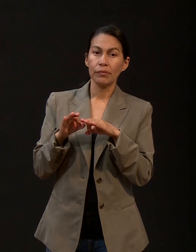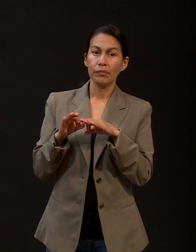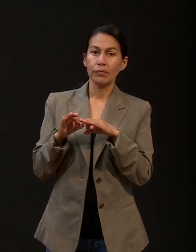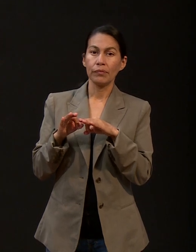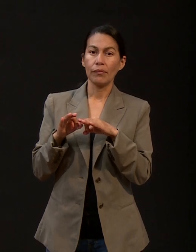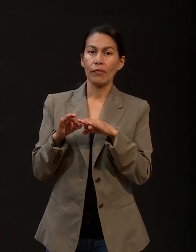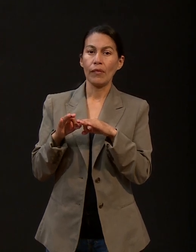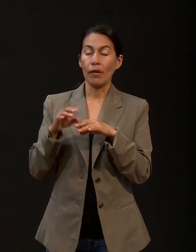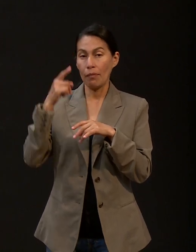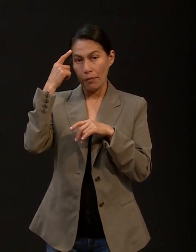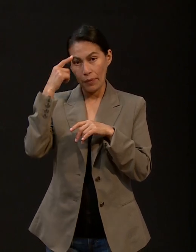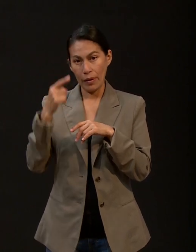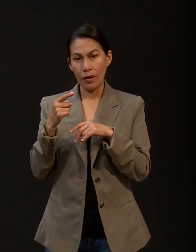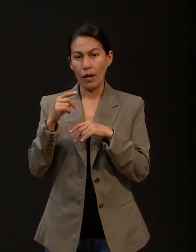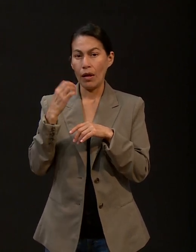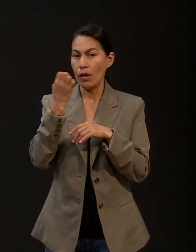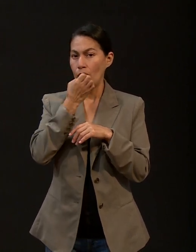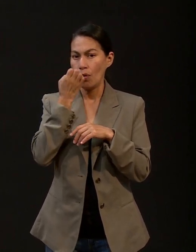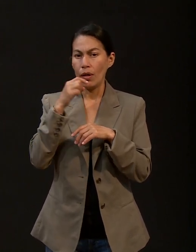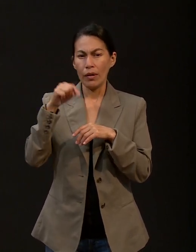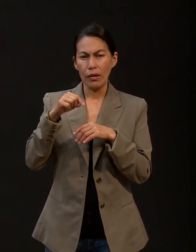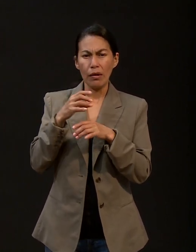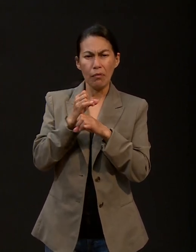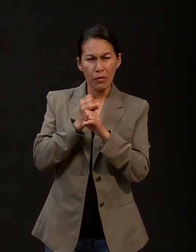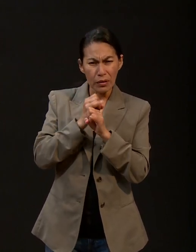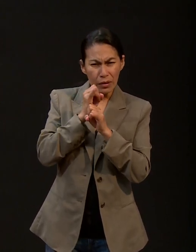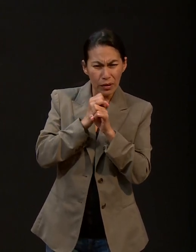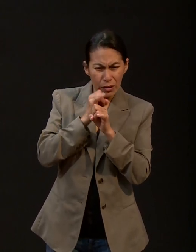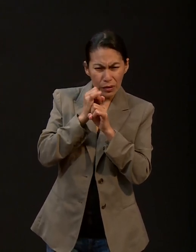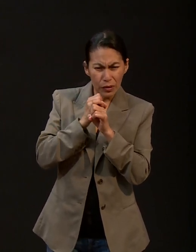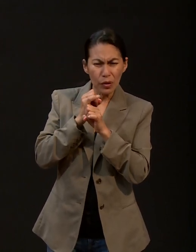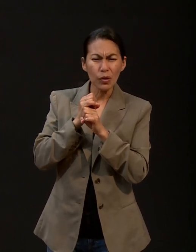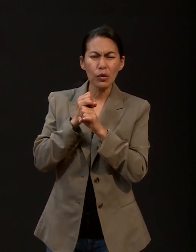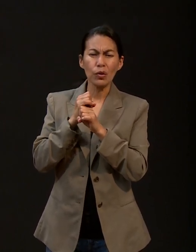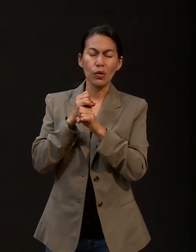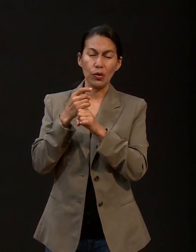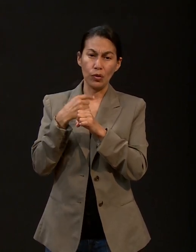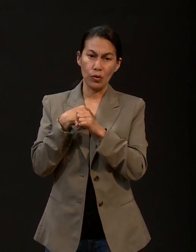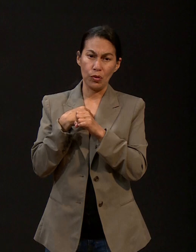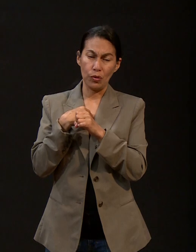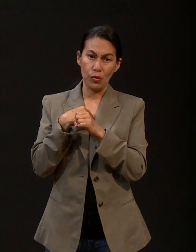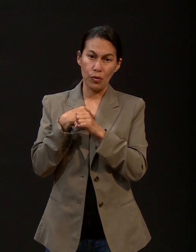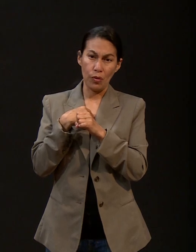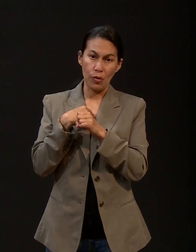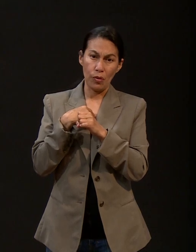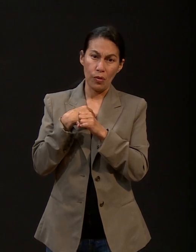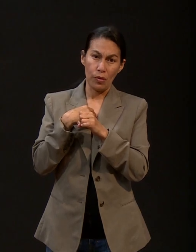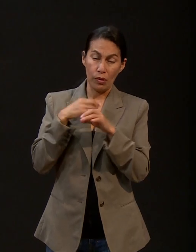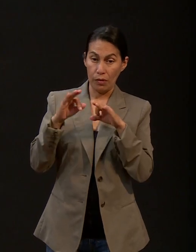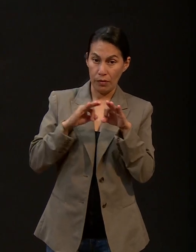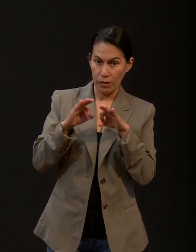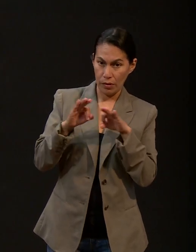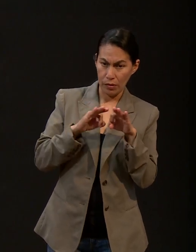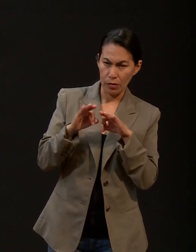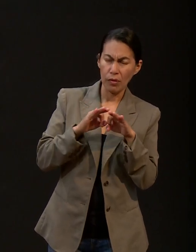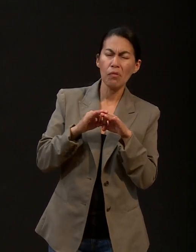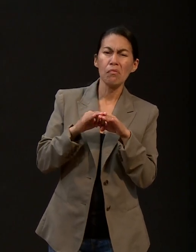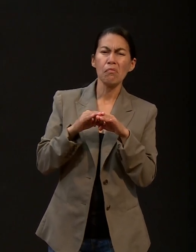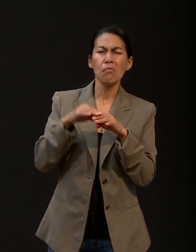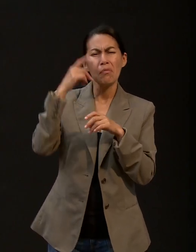posgrado de investigación, cursando una beca para cuando estudié la maestría. Y me encontraba organizando la feria de